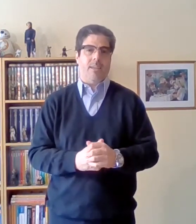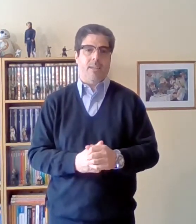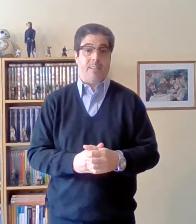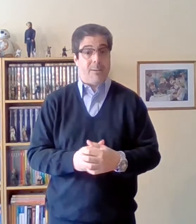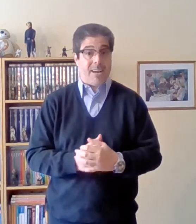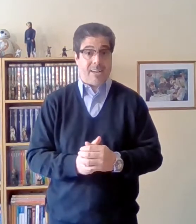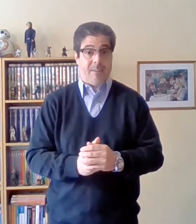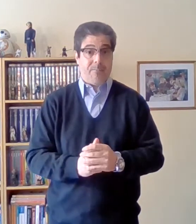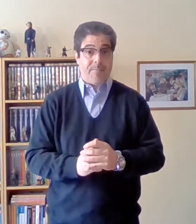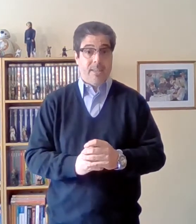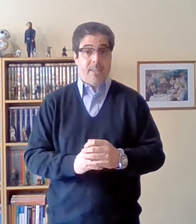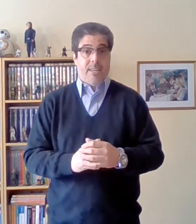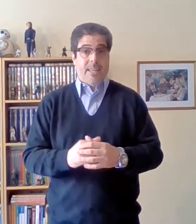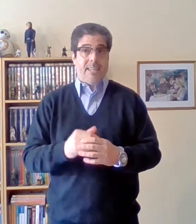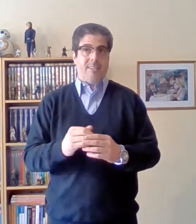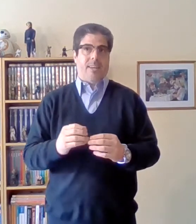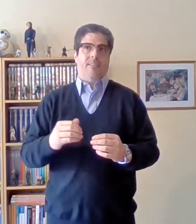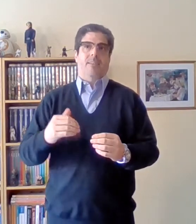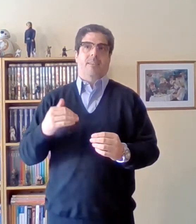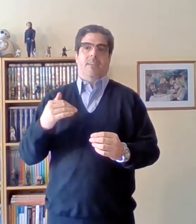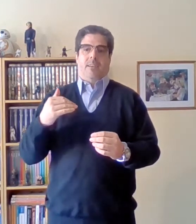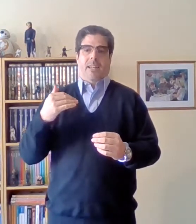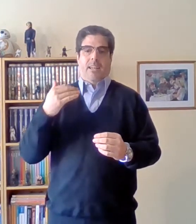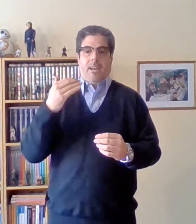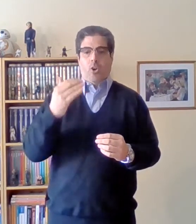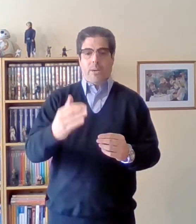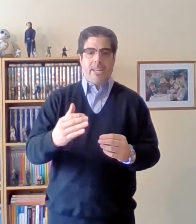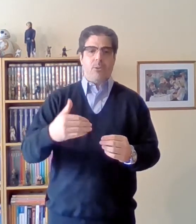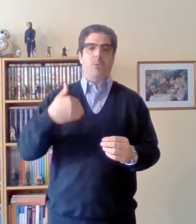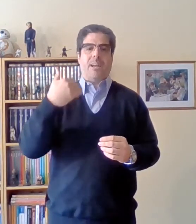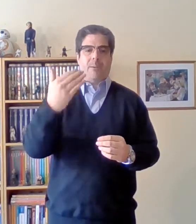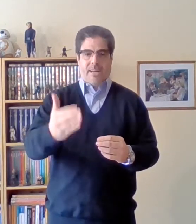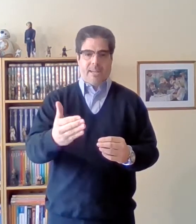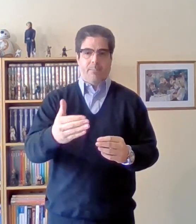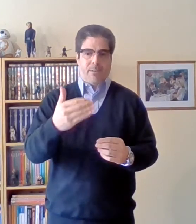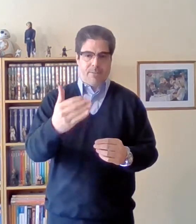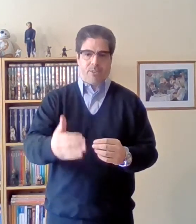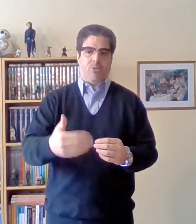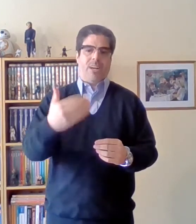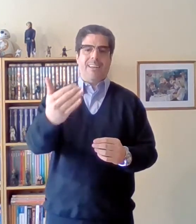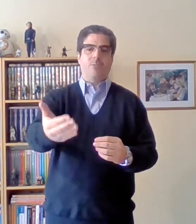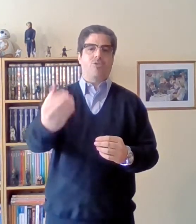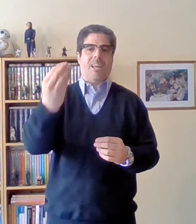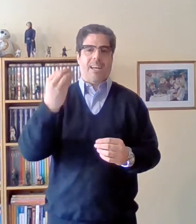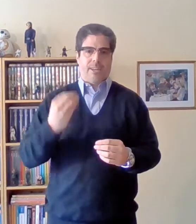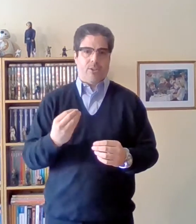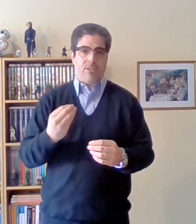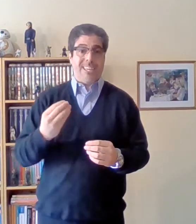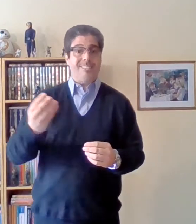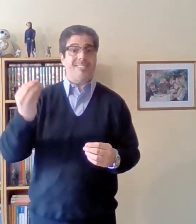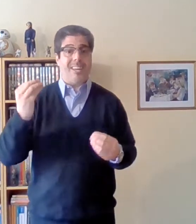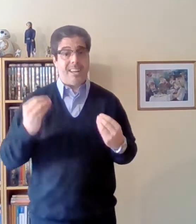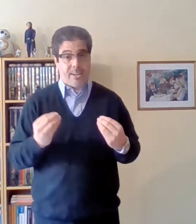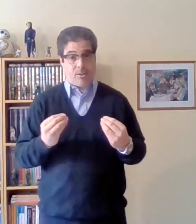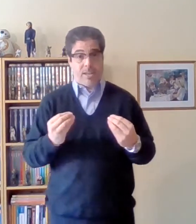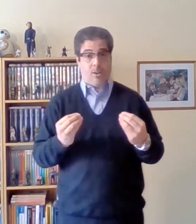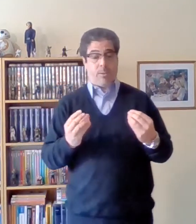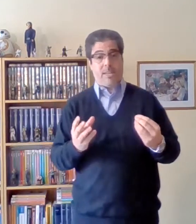trabaja es decir el obrero trabaja perfecto gana un salario ese salario que el obrero